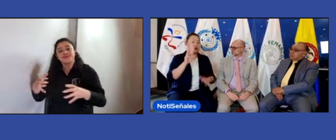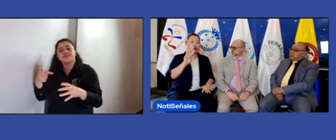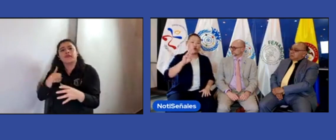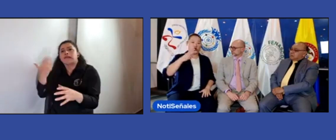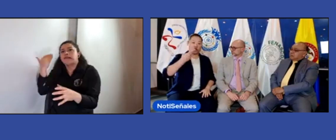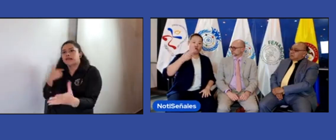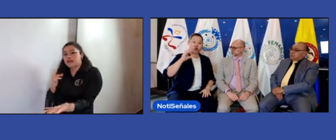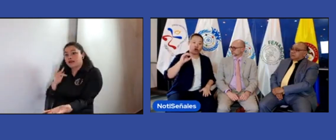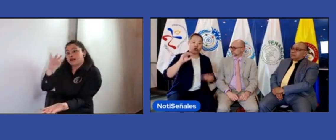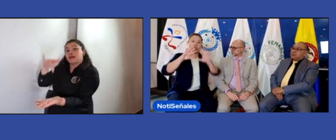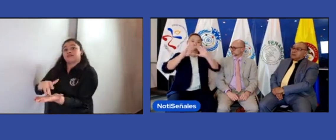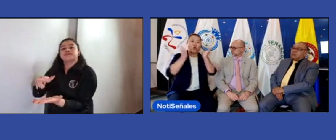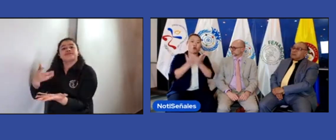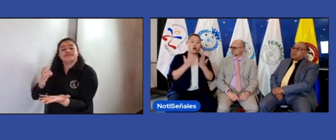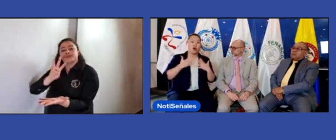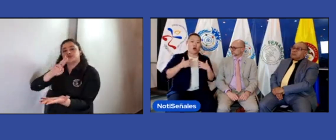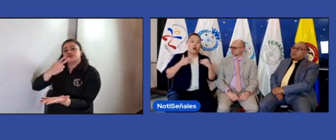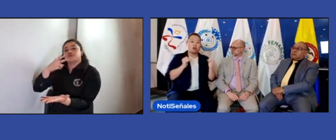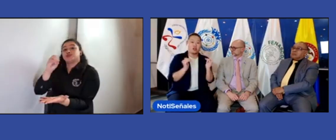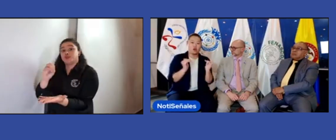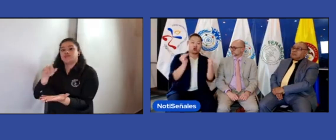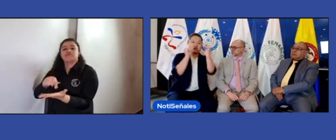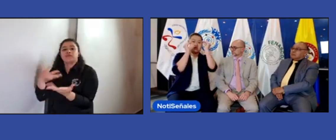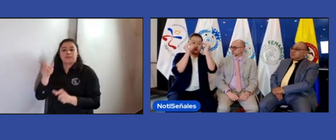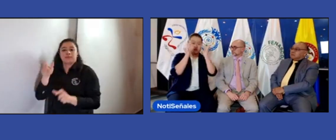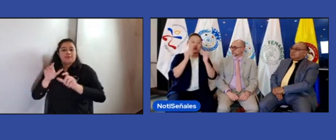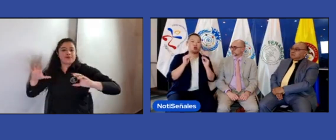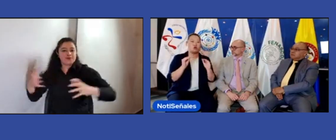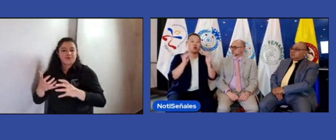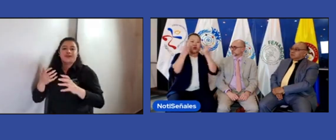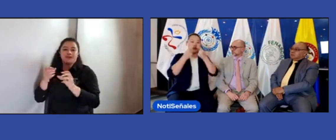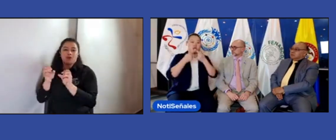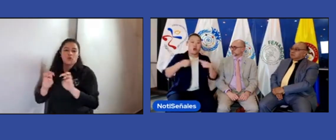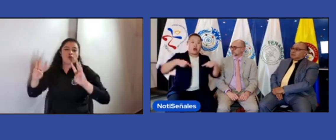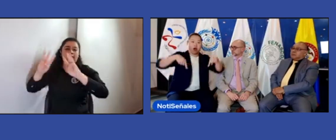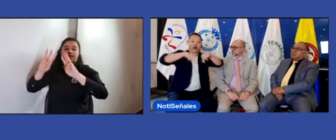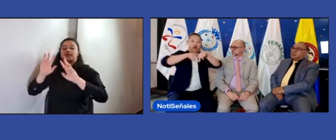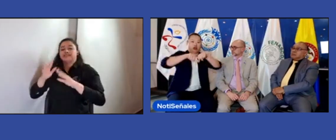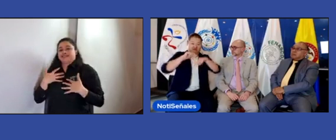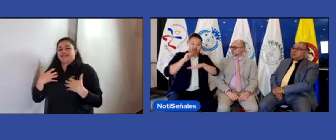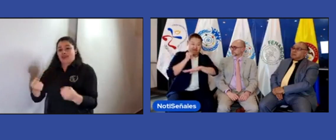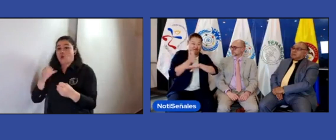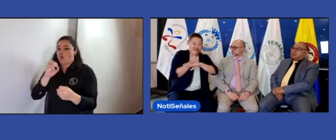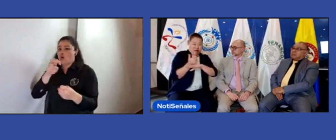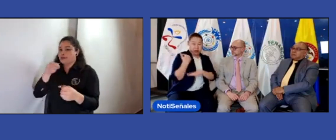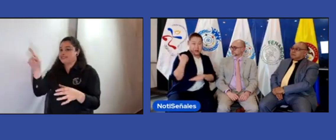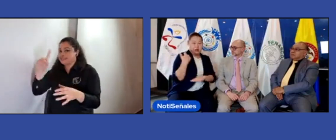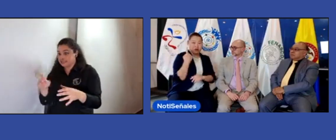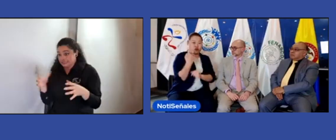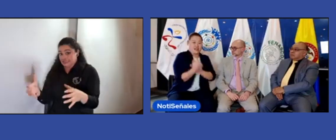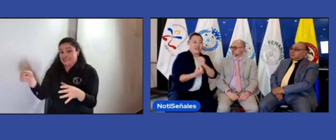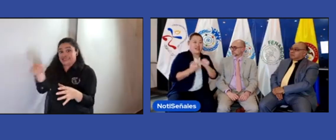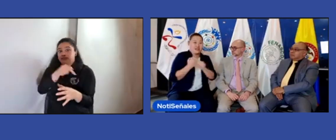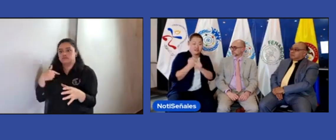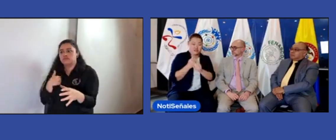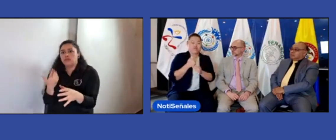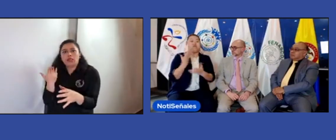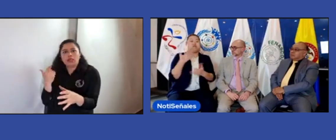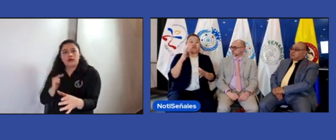Y también otro espacio que se abrió recientemente, que es con la OMS, la Organización Mundial de la Salud, que